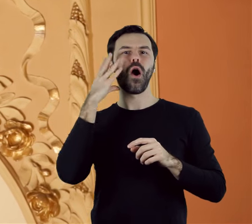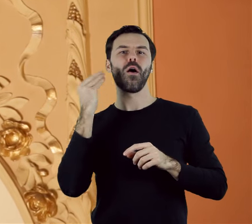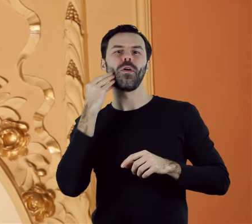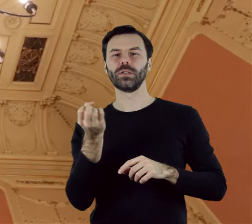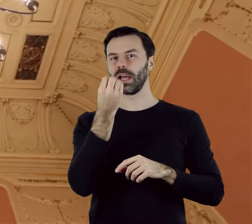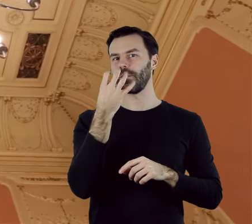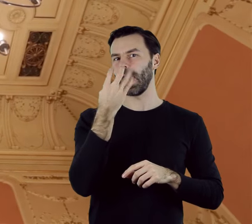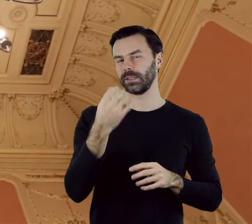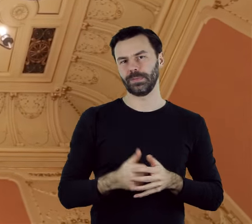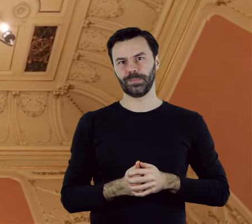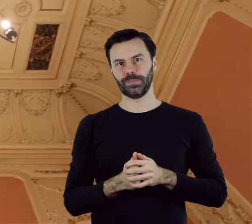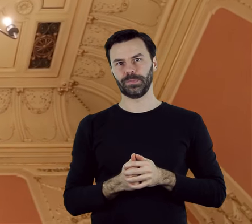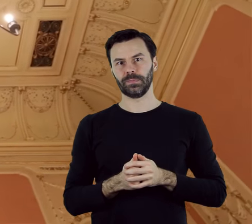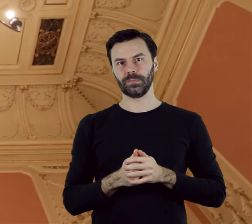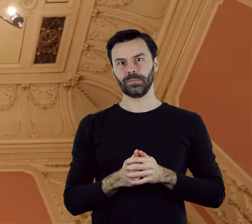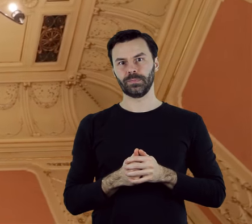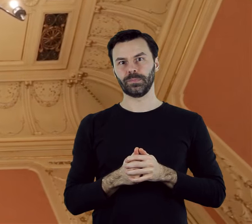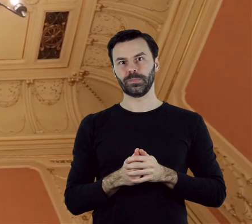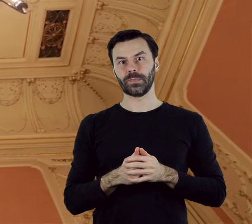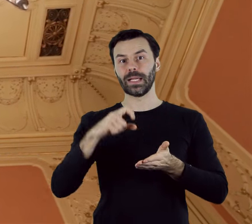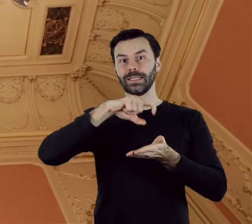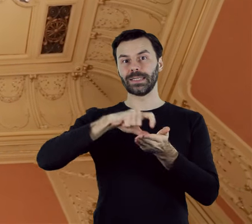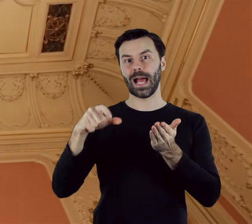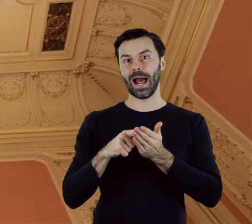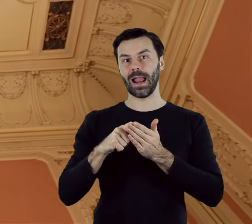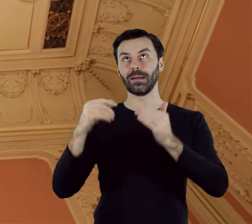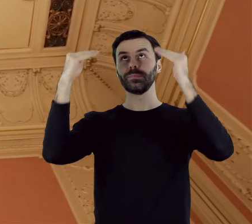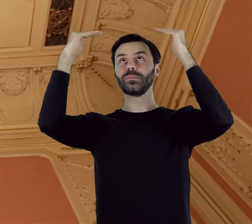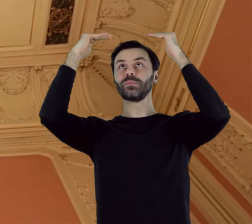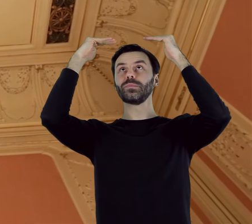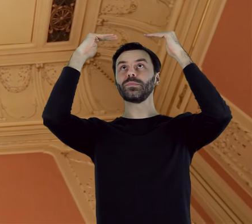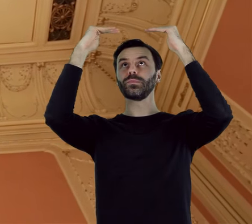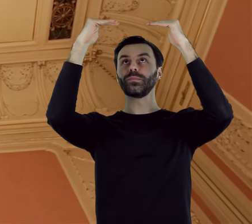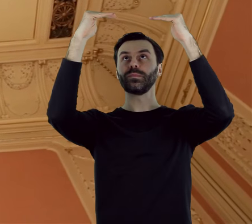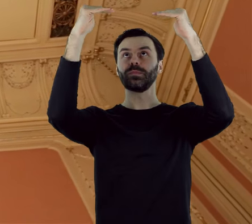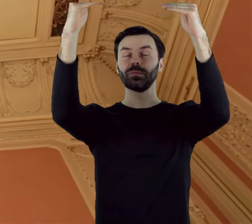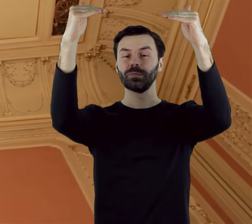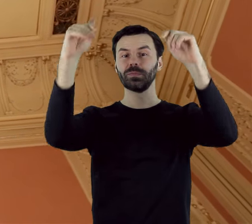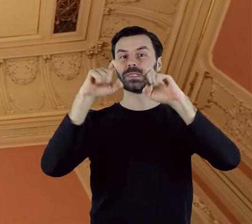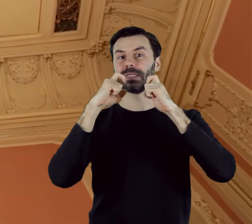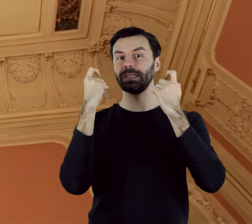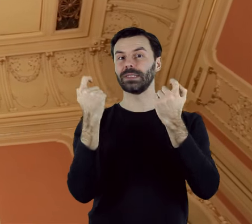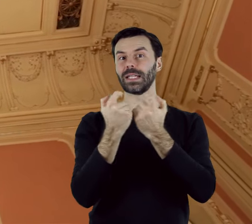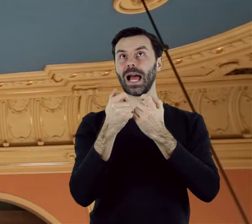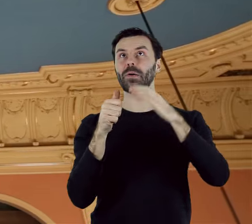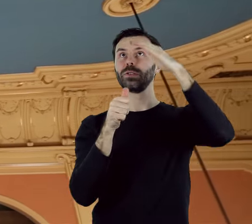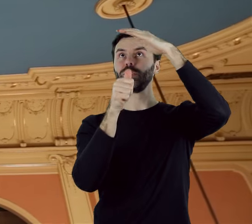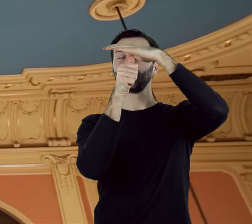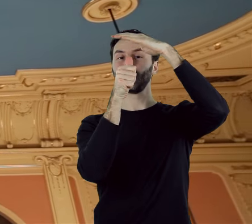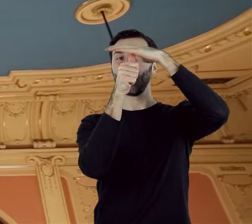Całość sali nakryta jest płaskim sklepieniem zwierciadlanym, którego centralna część, dekoracyjny